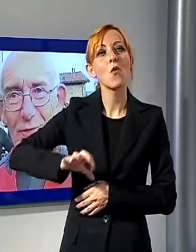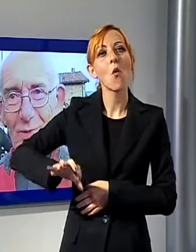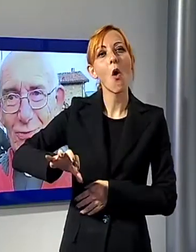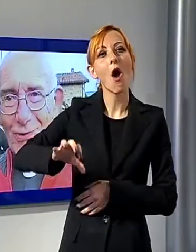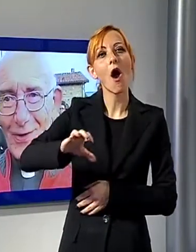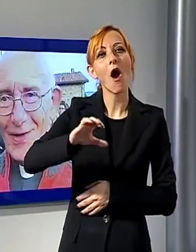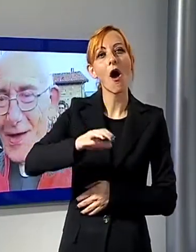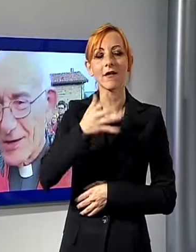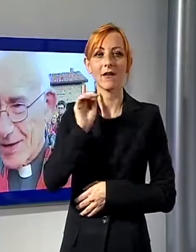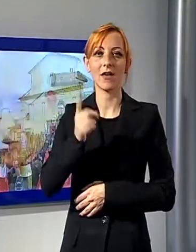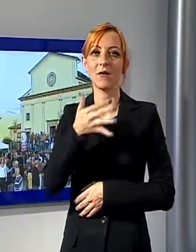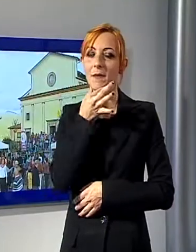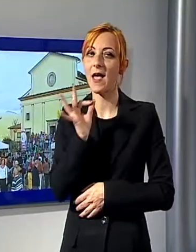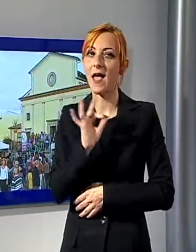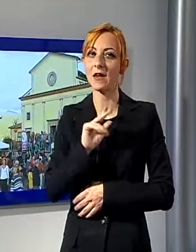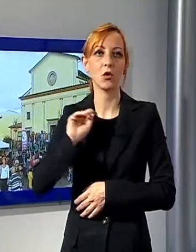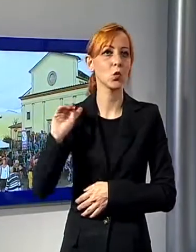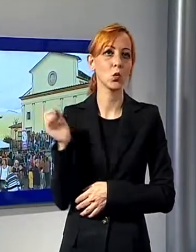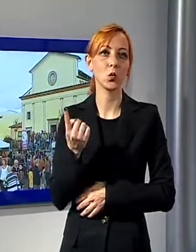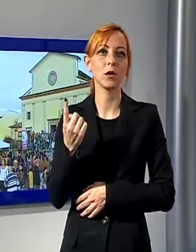dappertutto. A Cascio si trova anche la socialità.